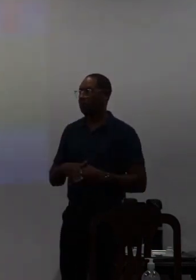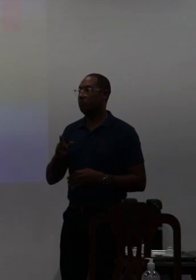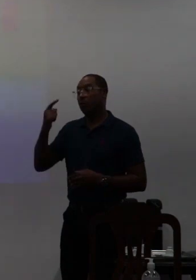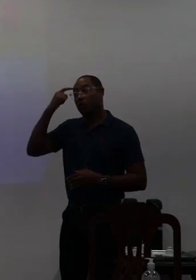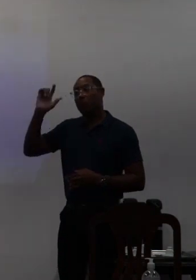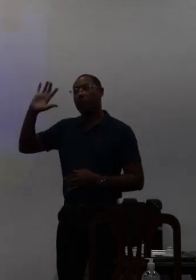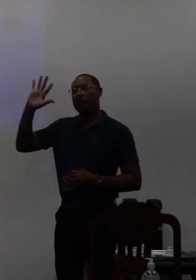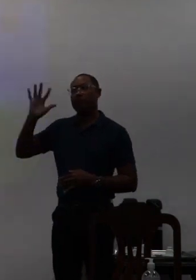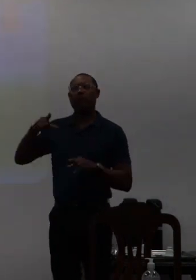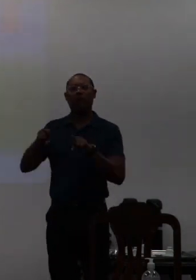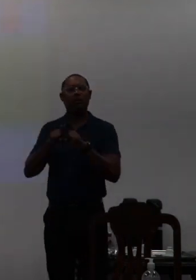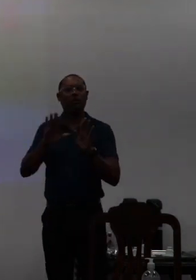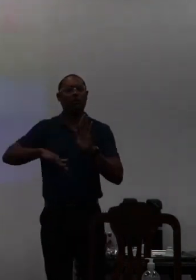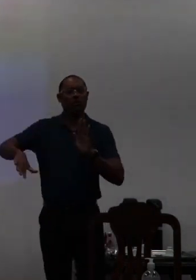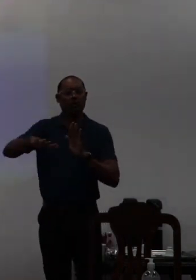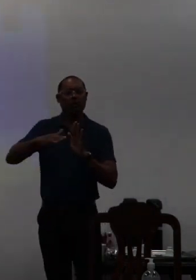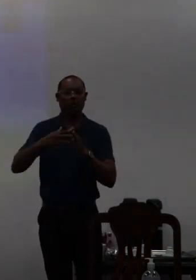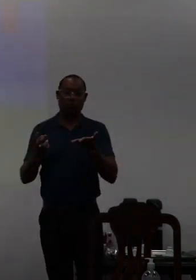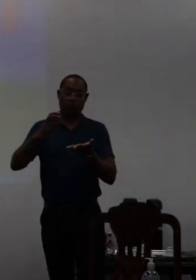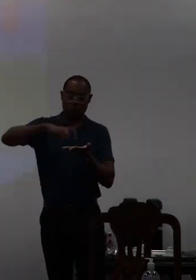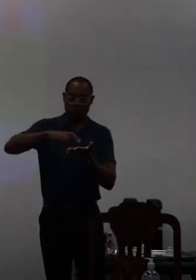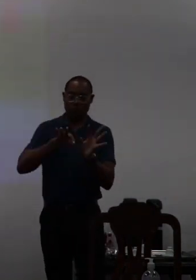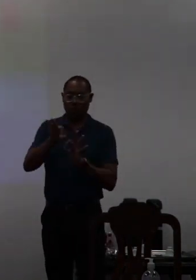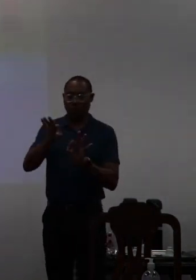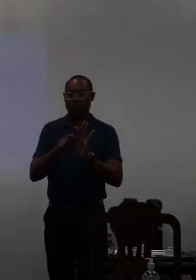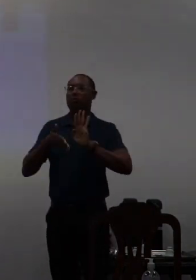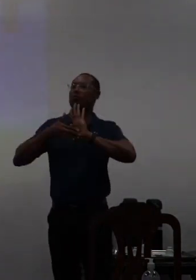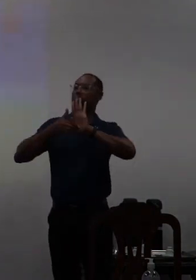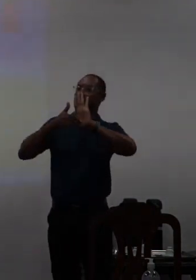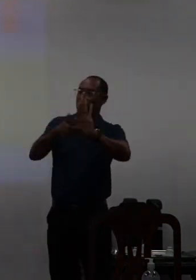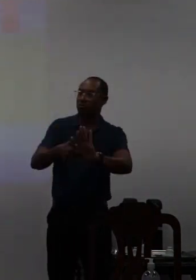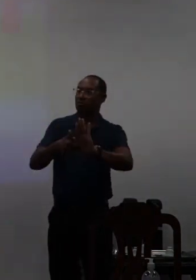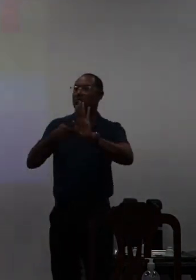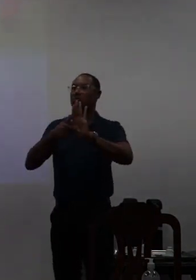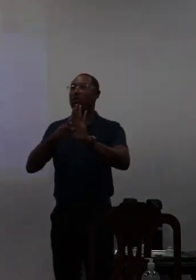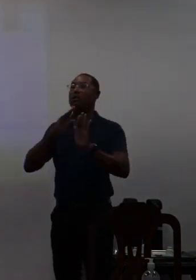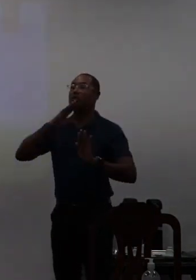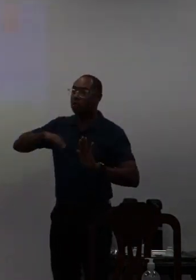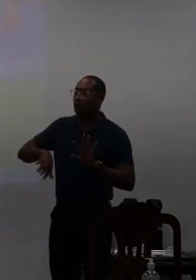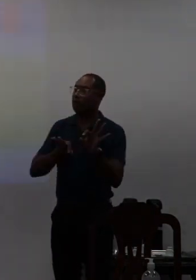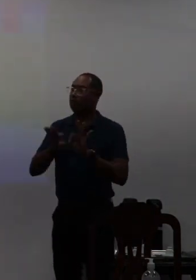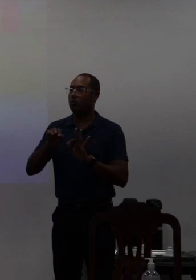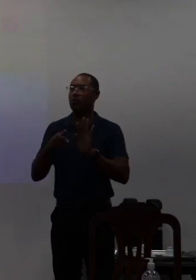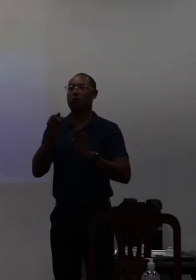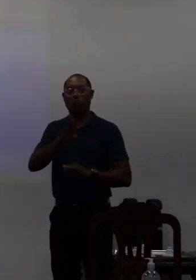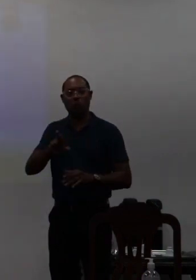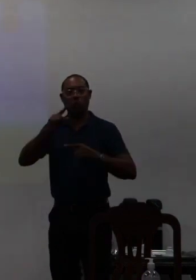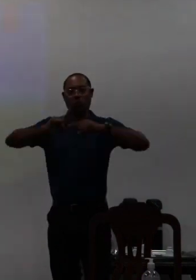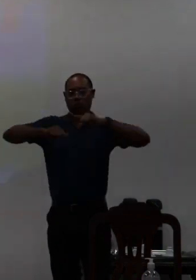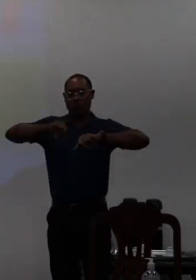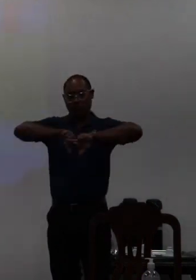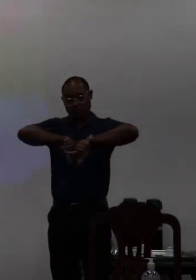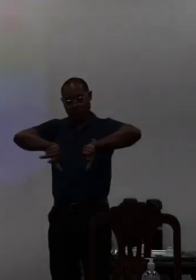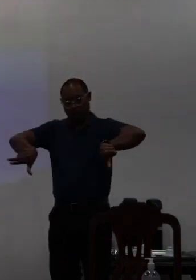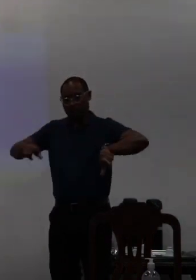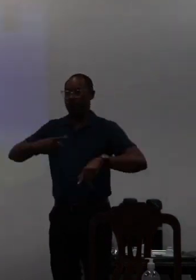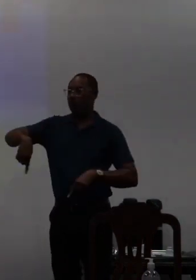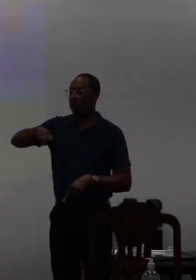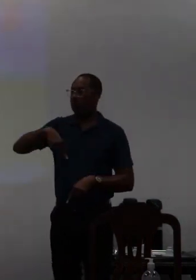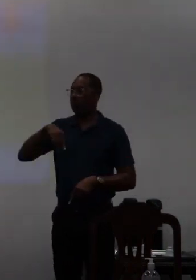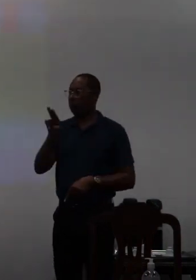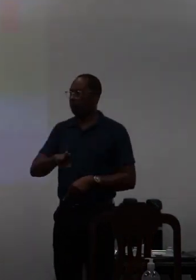ideia era no primeiro momento no período da manhã fazer essa apresentação e no período da tarde fazer uso dos instrumentos que nós